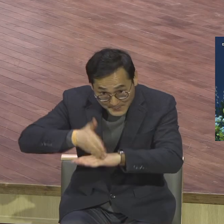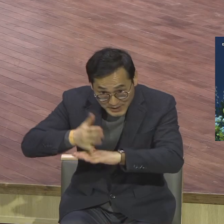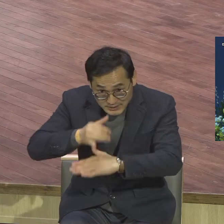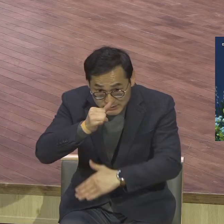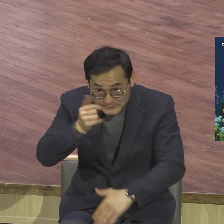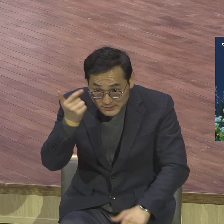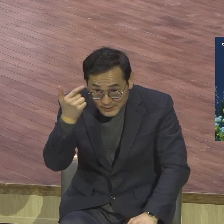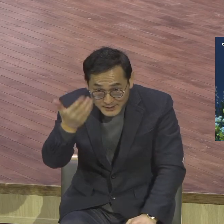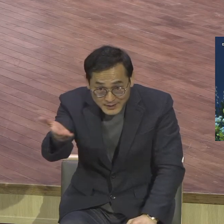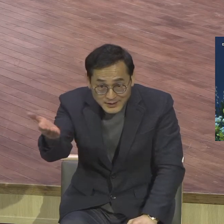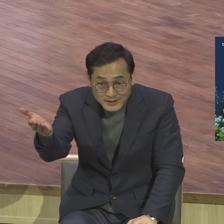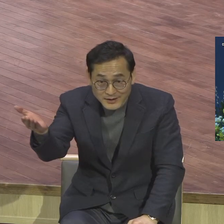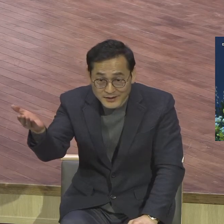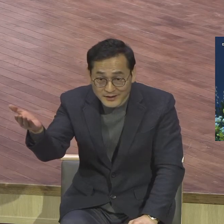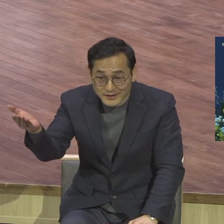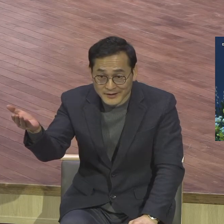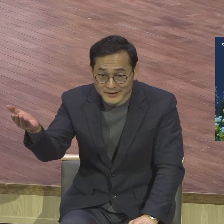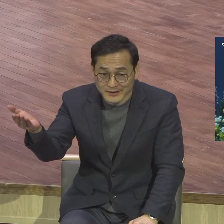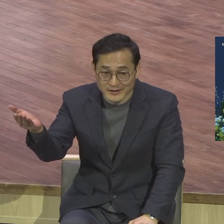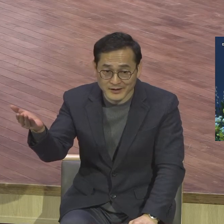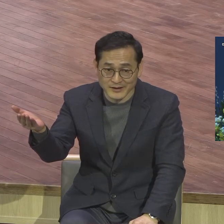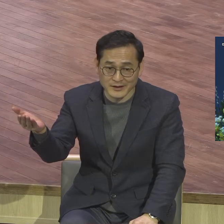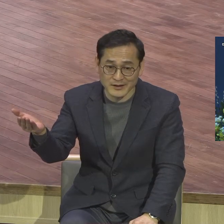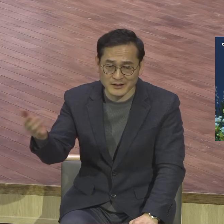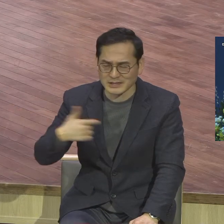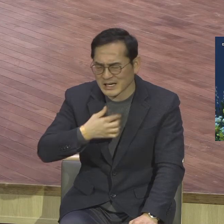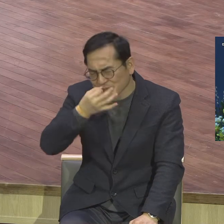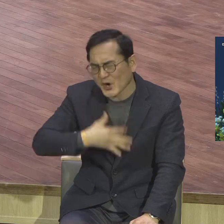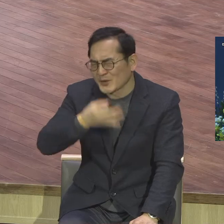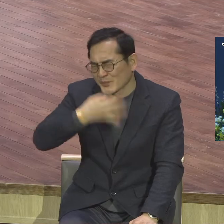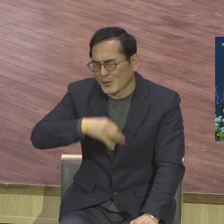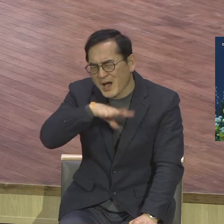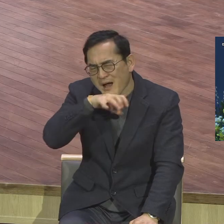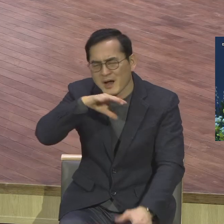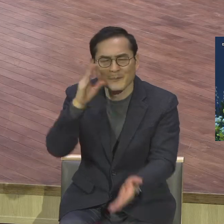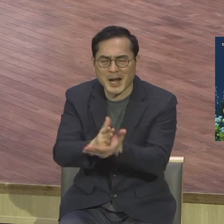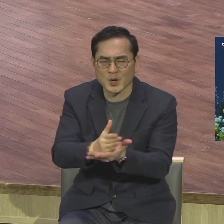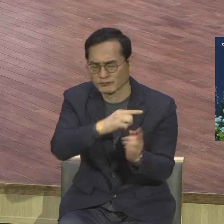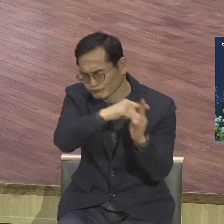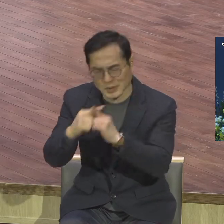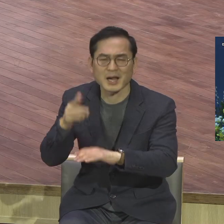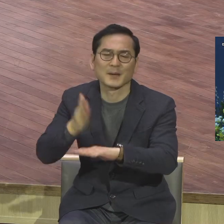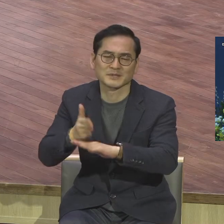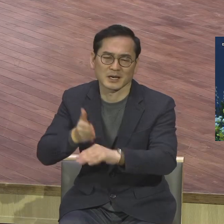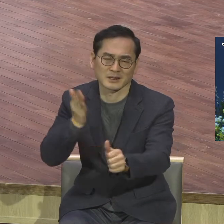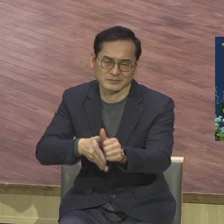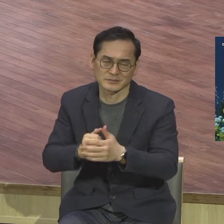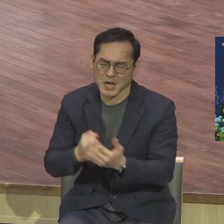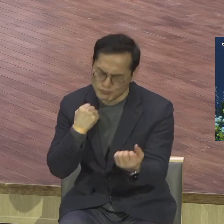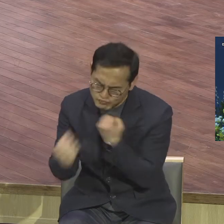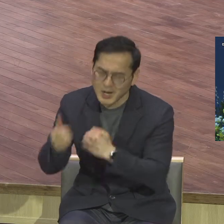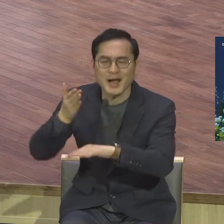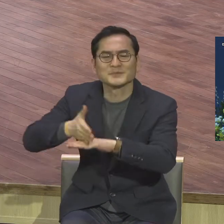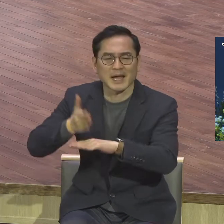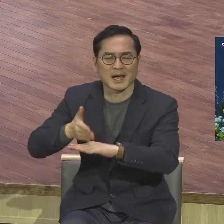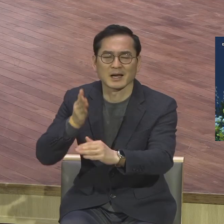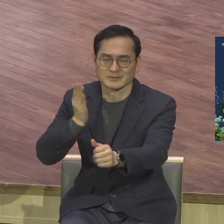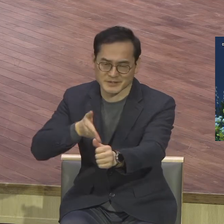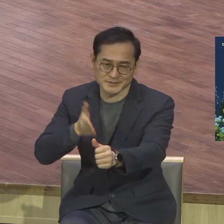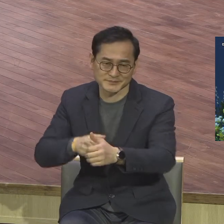그럼에도 불구하고 감사하시기 바랍니다 그리 아니하실지라도 감사하시기 바랍니다 하나님은 분명히